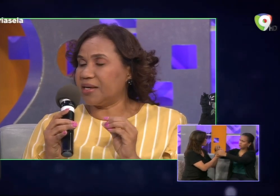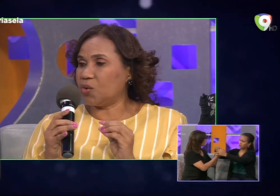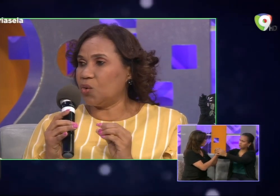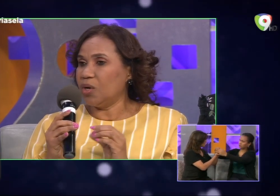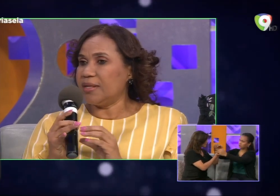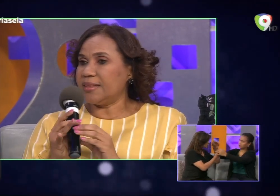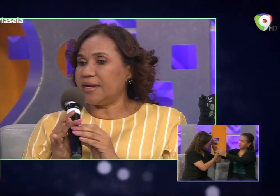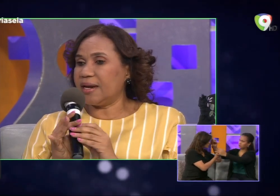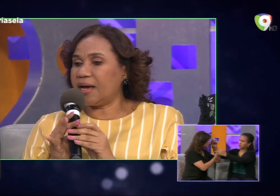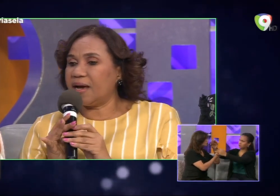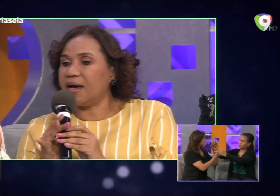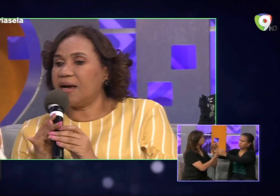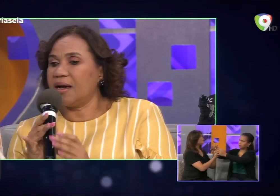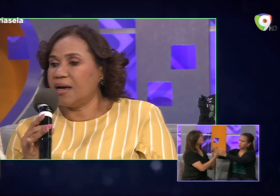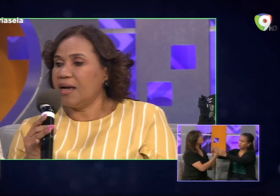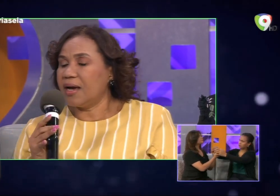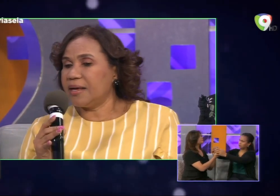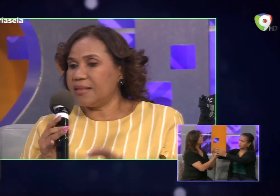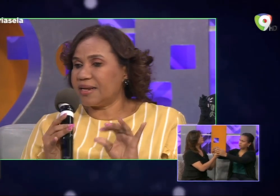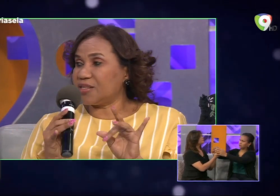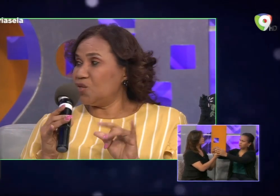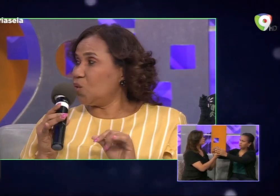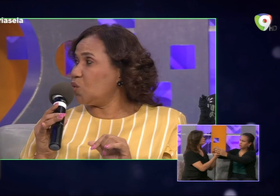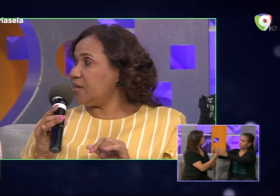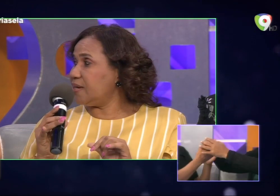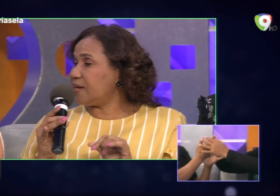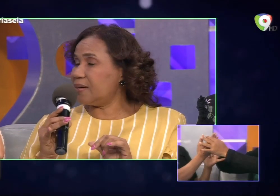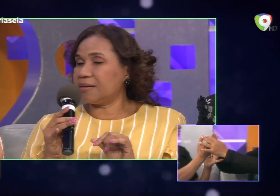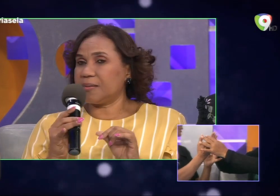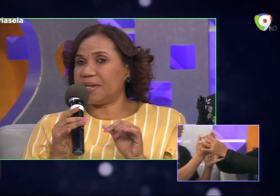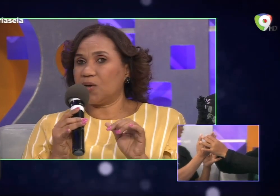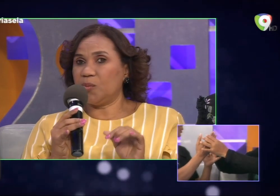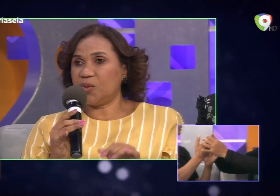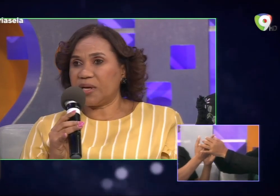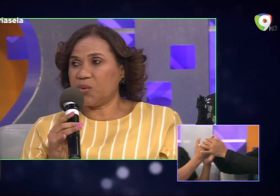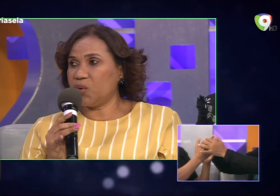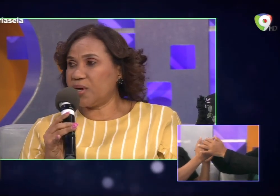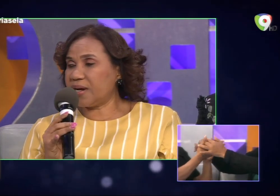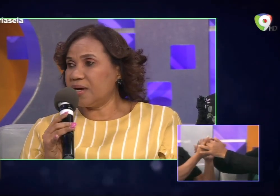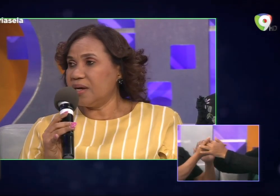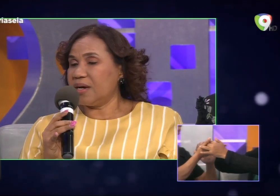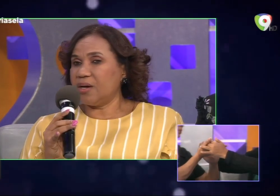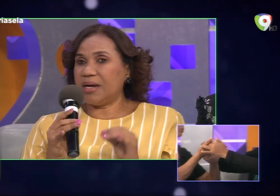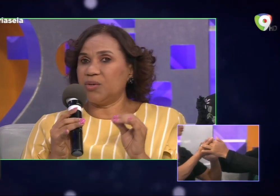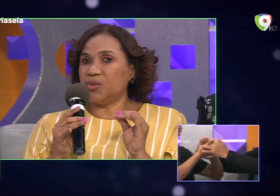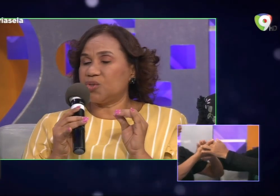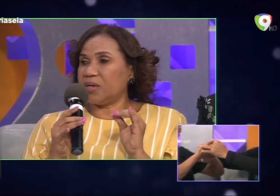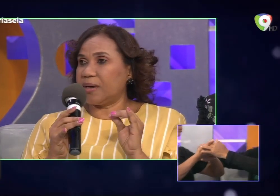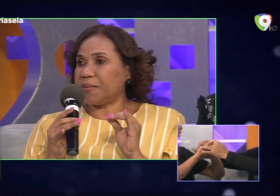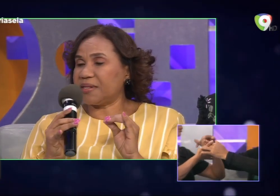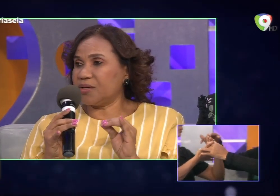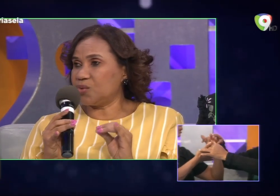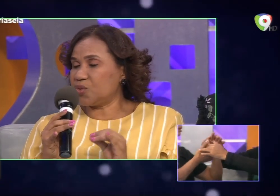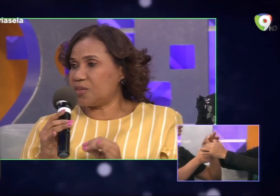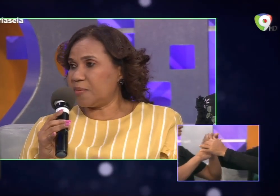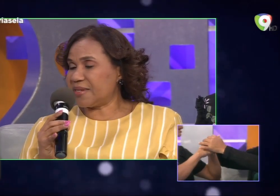manejo de la de la tecnología a través de la computadora algunos aprenden cursos de